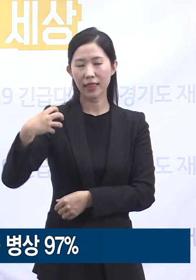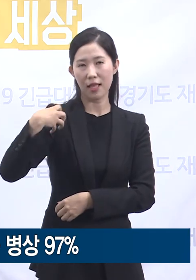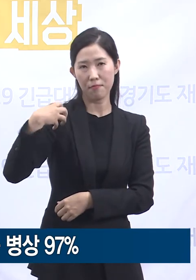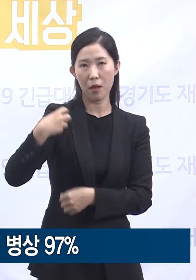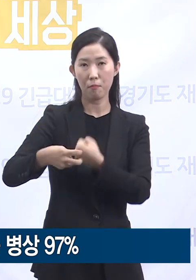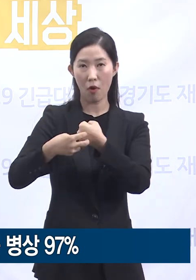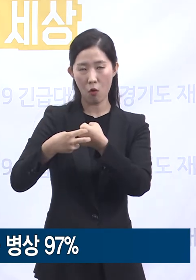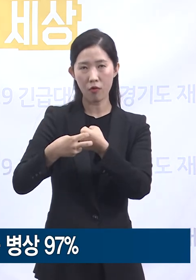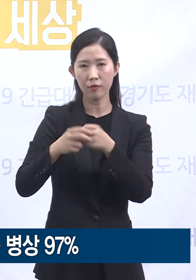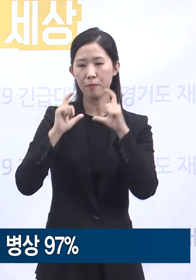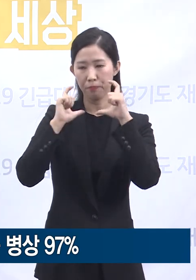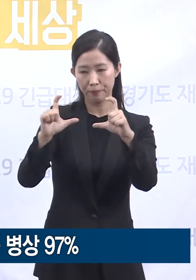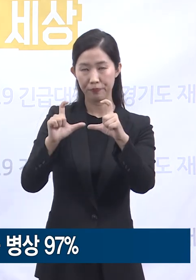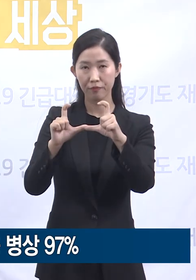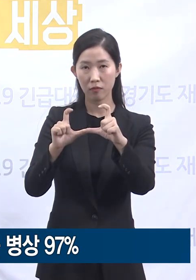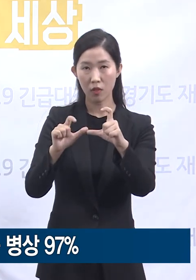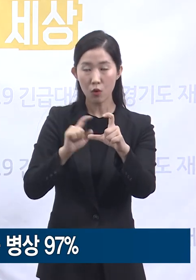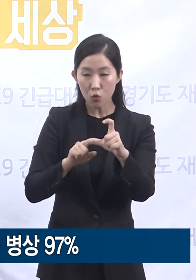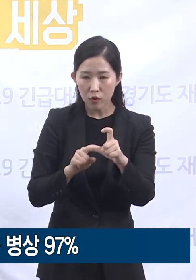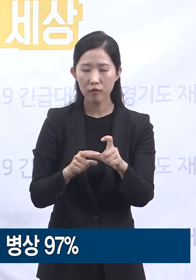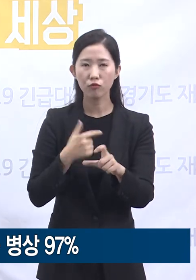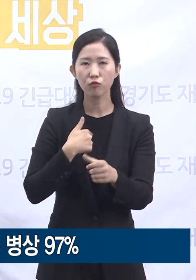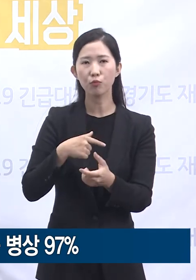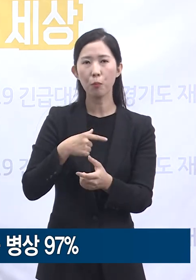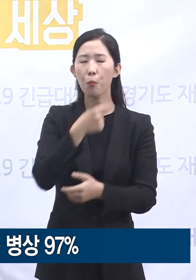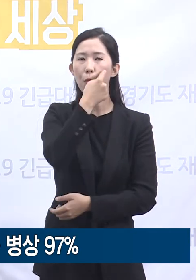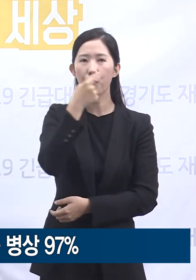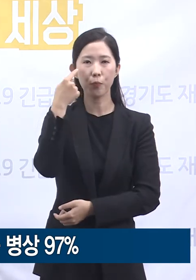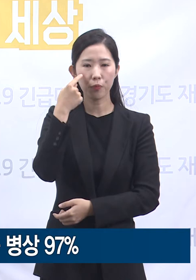합당한 보상이 되도록 경기도는 최선을 다하겠습니다.